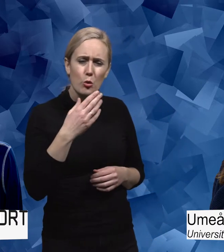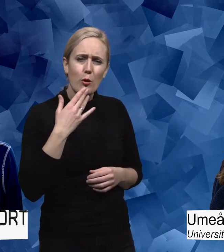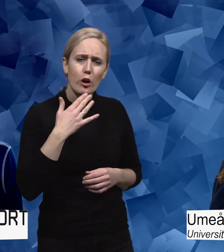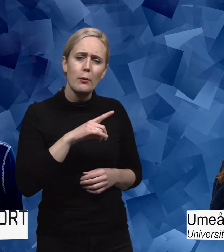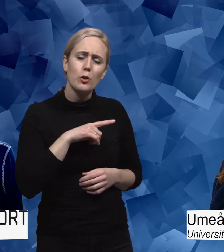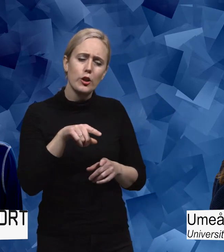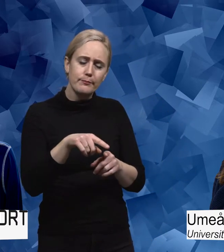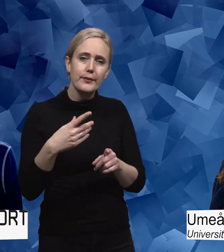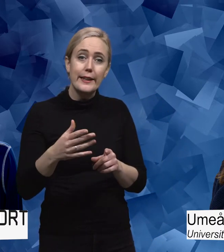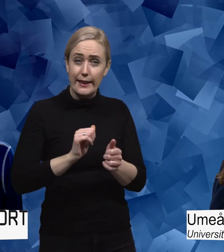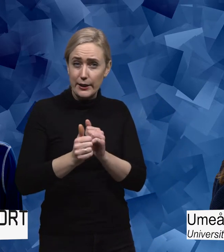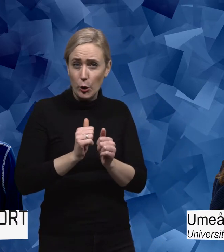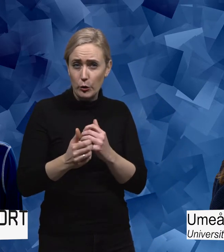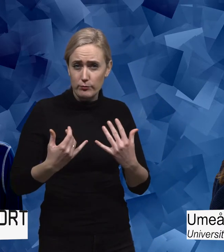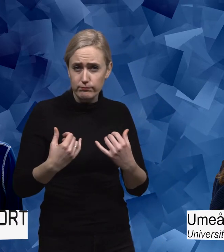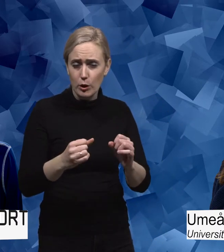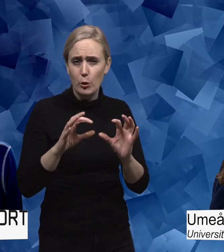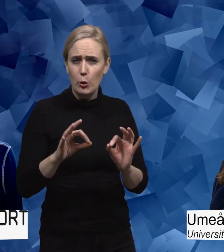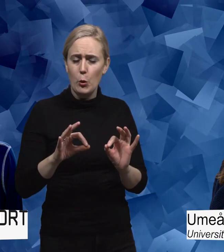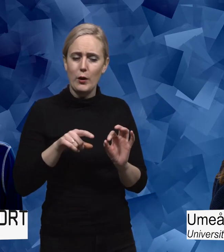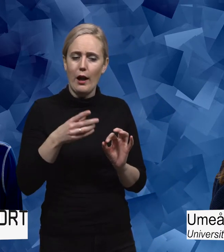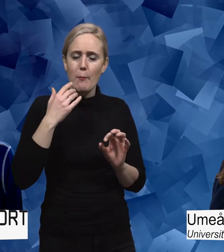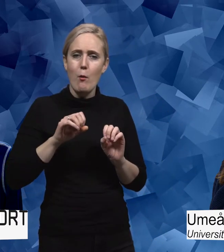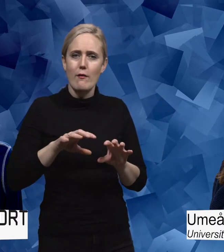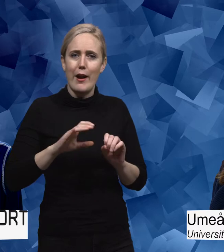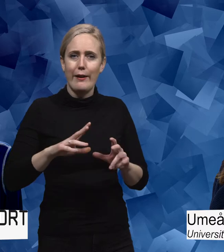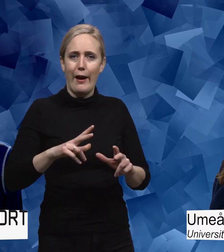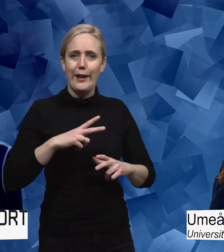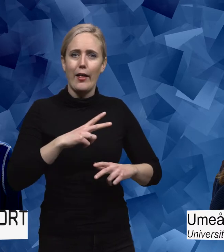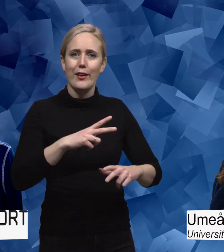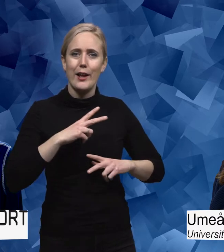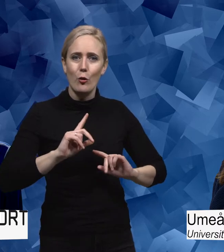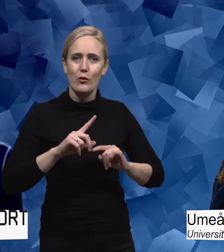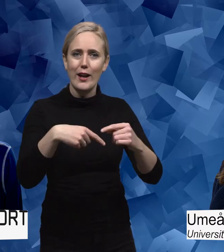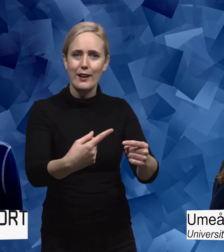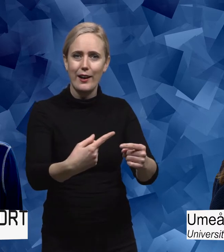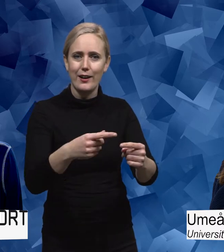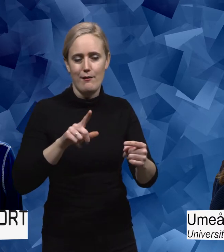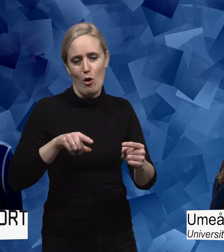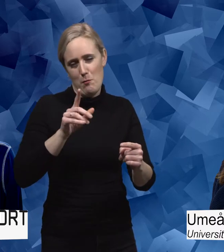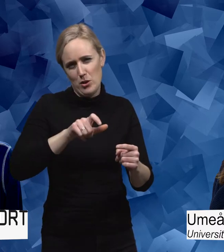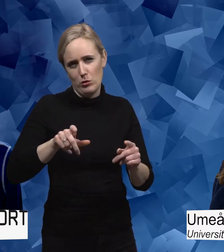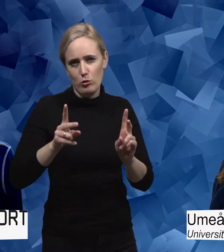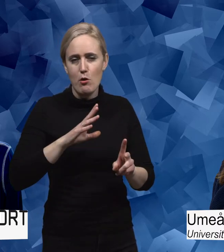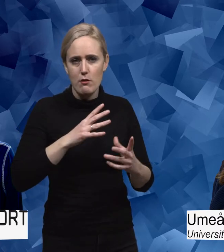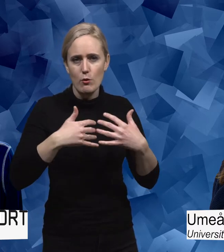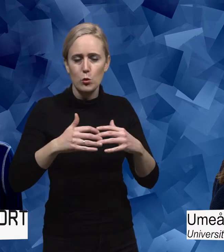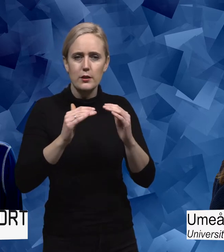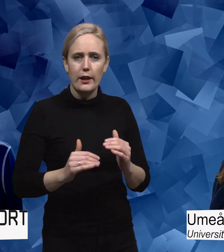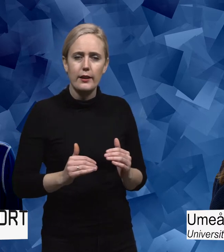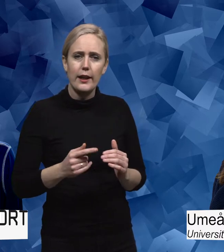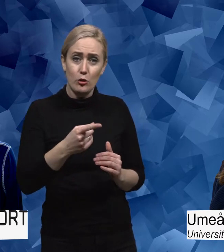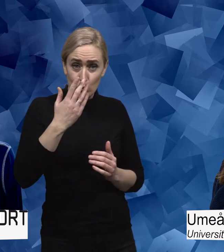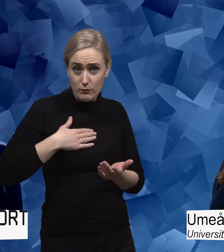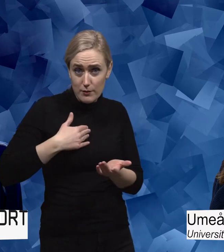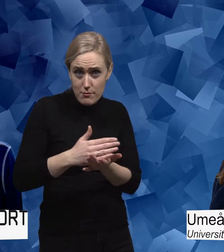mycket om hur idrottsutövande påverkar identitetsutvecklingen för personer med funktionsnedsättning. Det har du skrivit ganska mycket